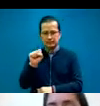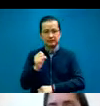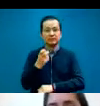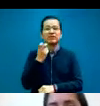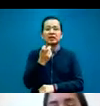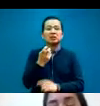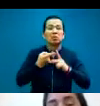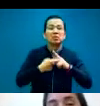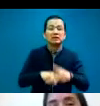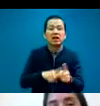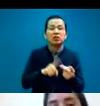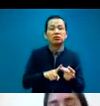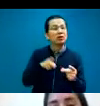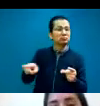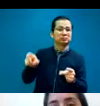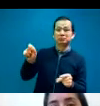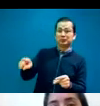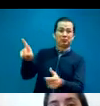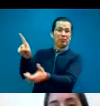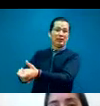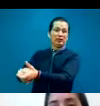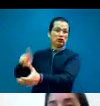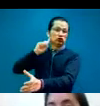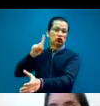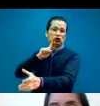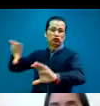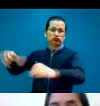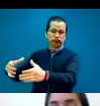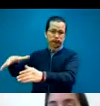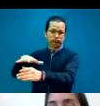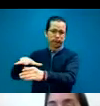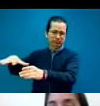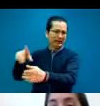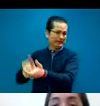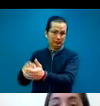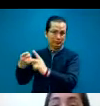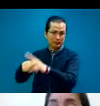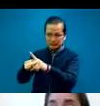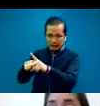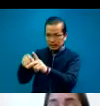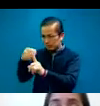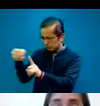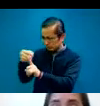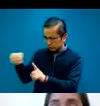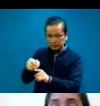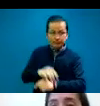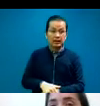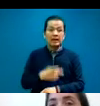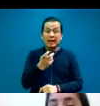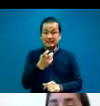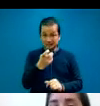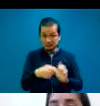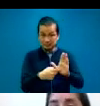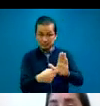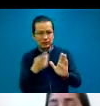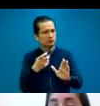sorda. Entonces, este es el primer acto fundacional en el